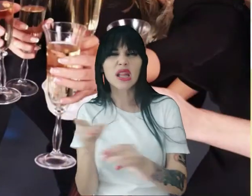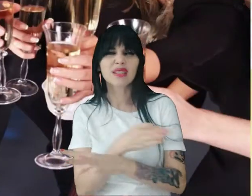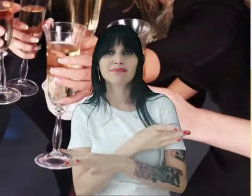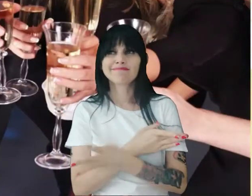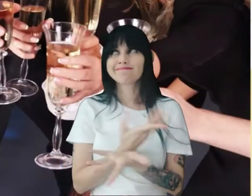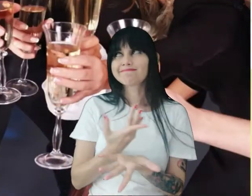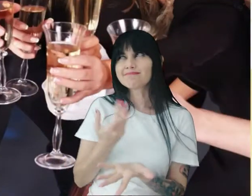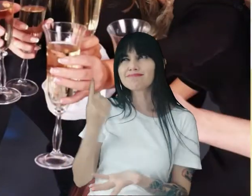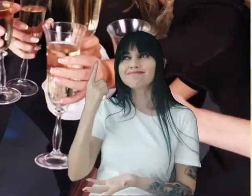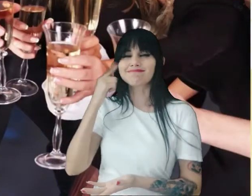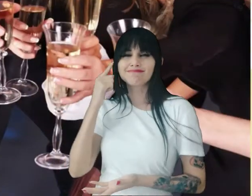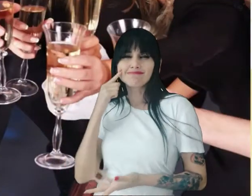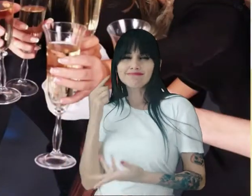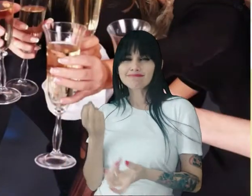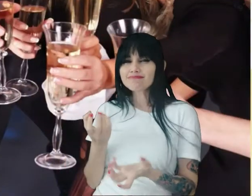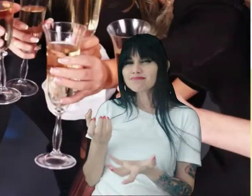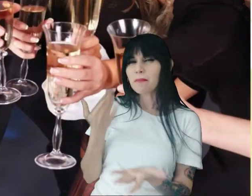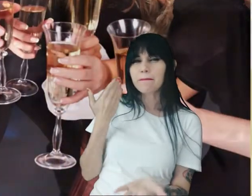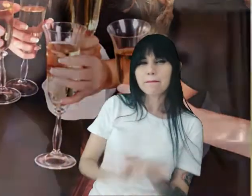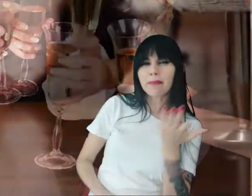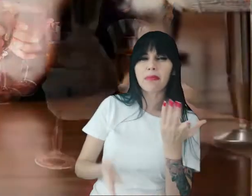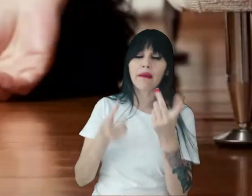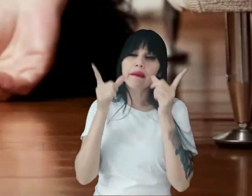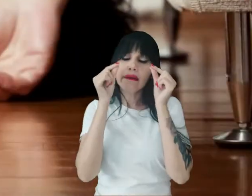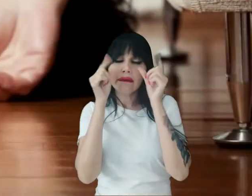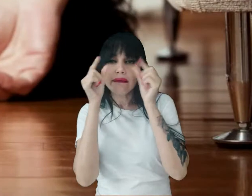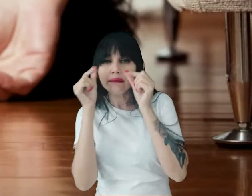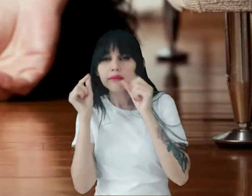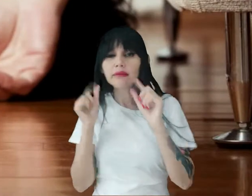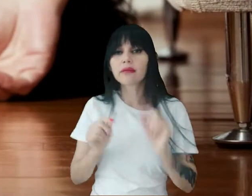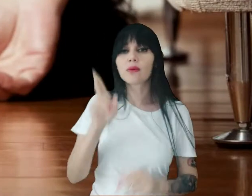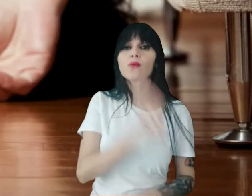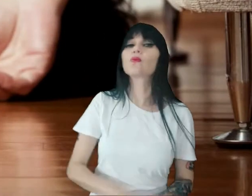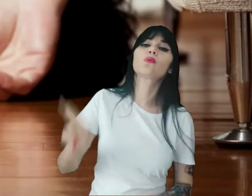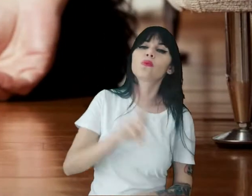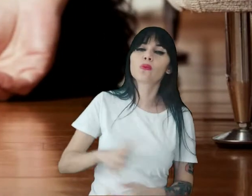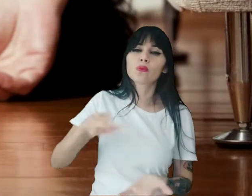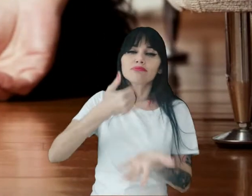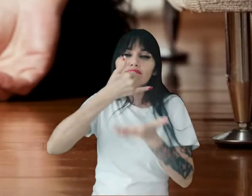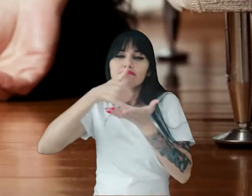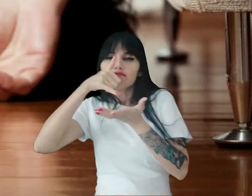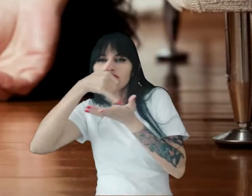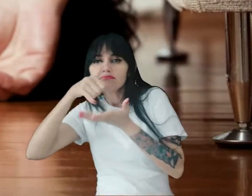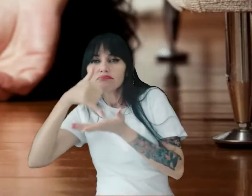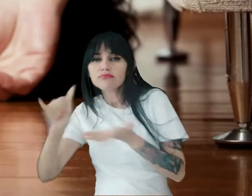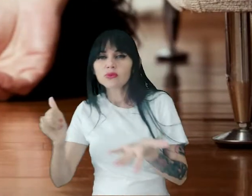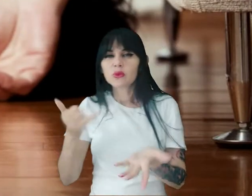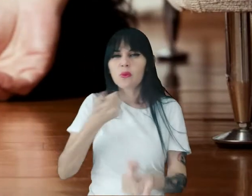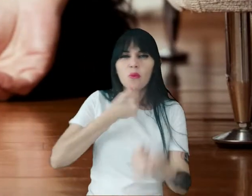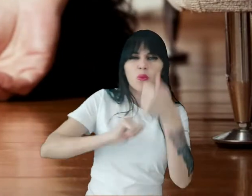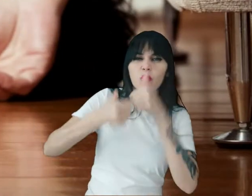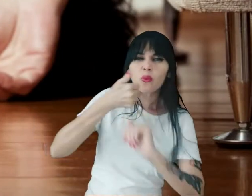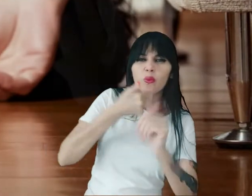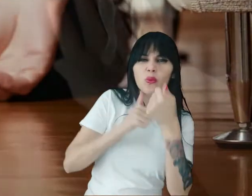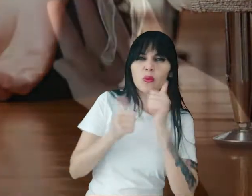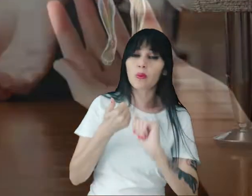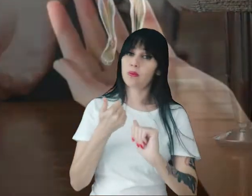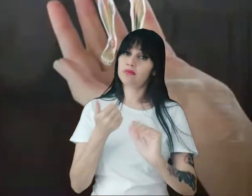proporcionam Perda de sono Perda de sono Uso De drogas De drogas Que podem